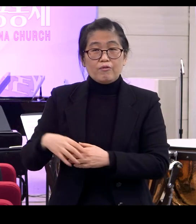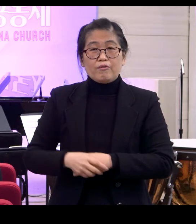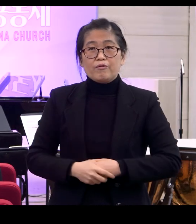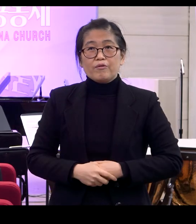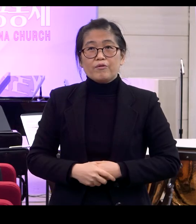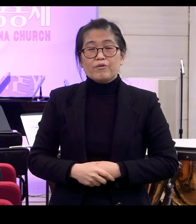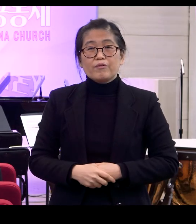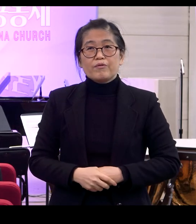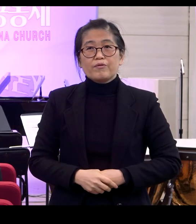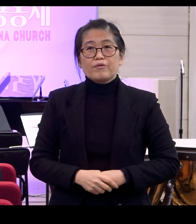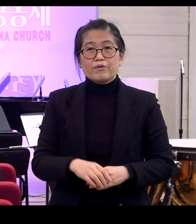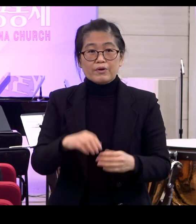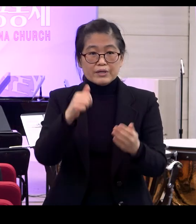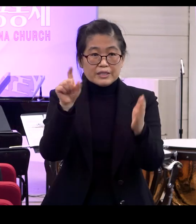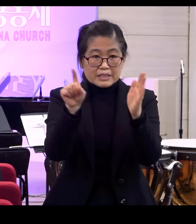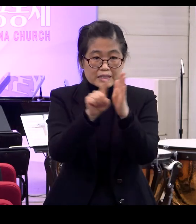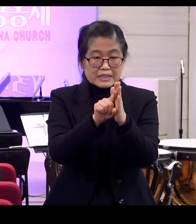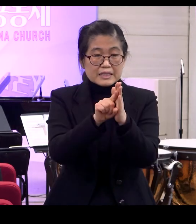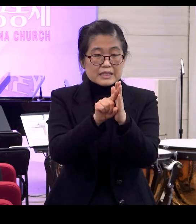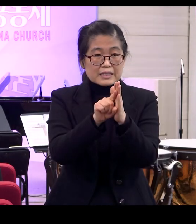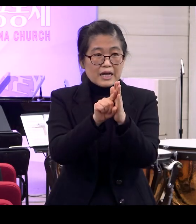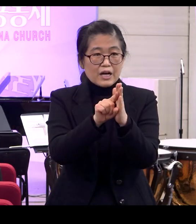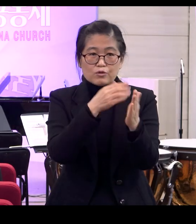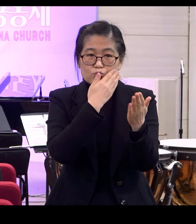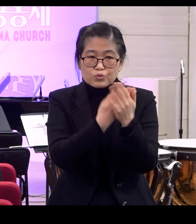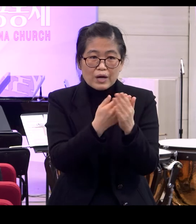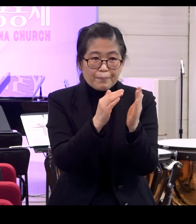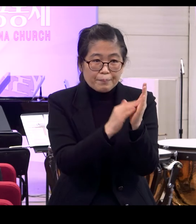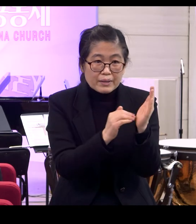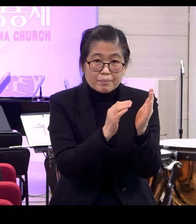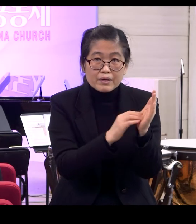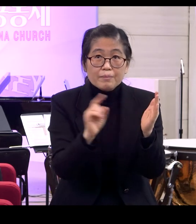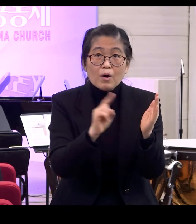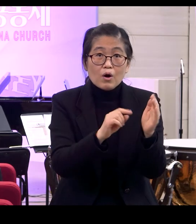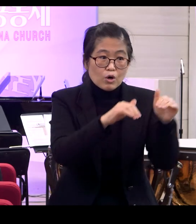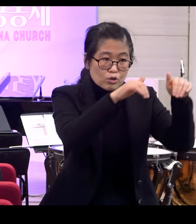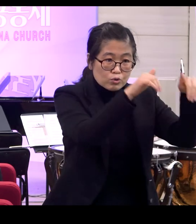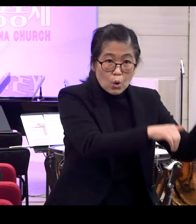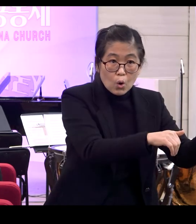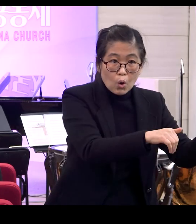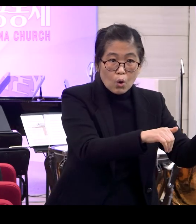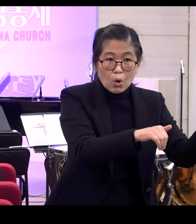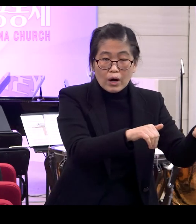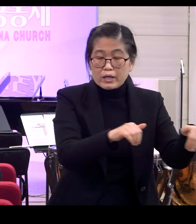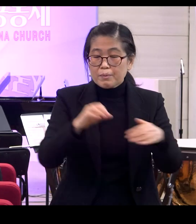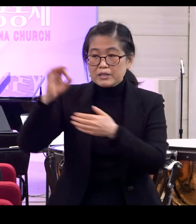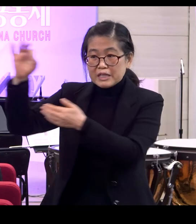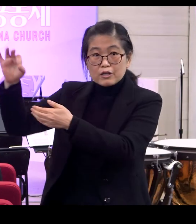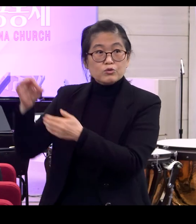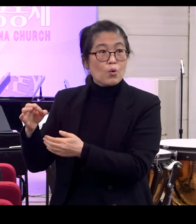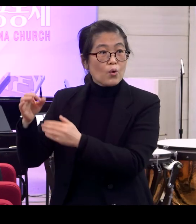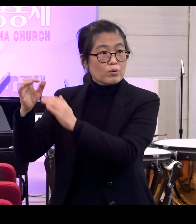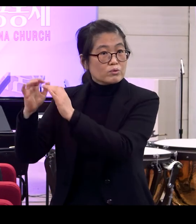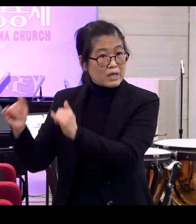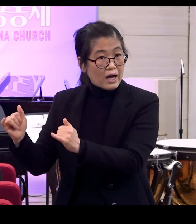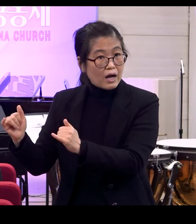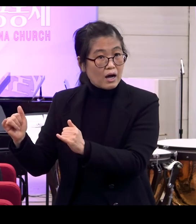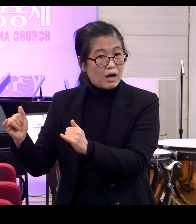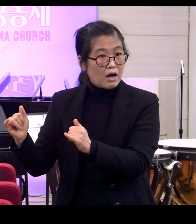예 신앙의 중요한 비밀은요 종이냐 상속자냐 이거 아닙니까 종이냐 자녀냐 그 얘기 아니에요 그렇죠